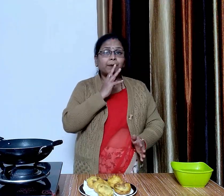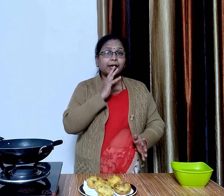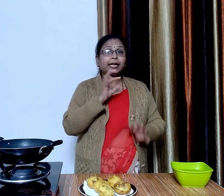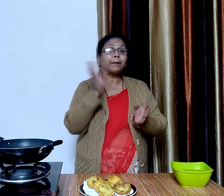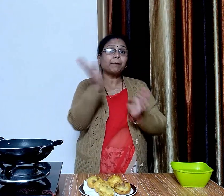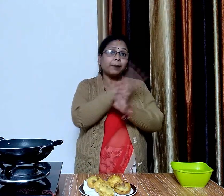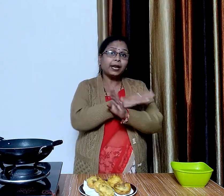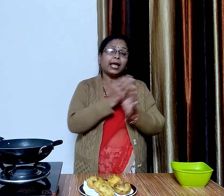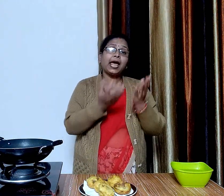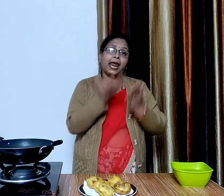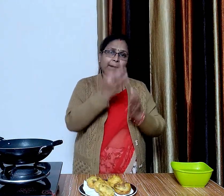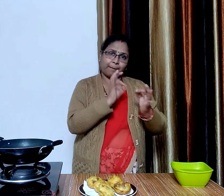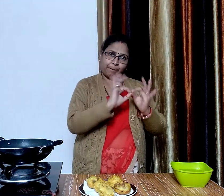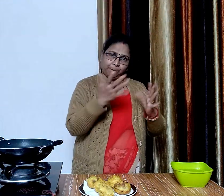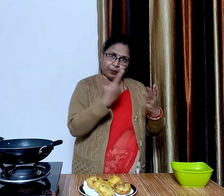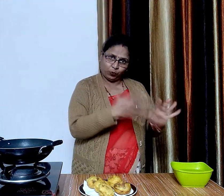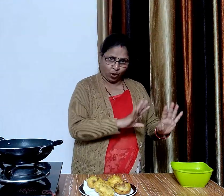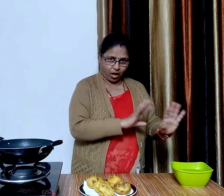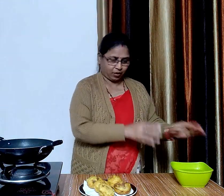अब एक बाउल में गुनगुना पानी लेंगे